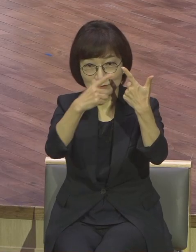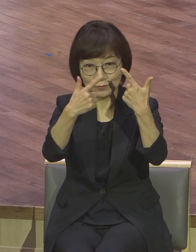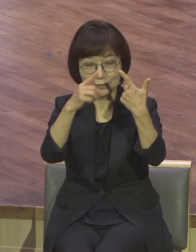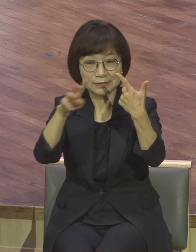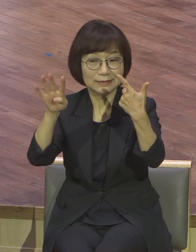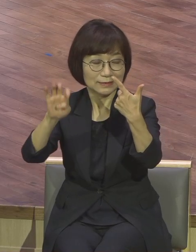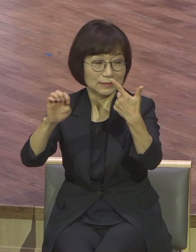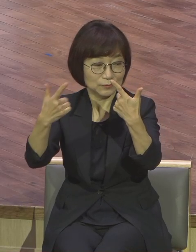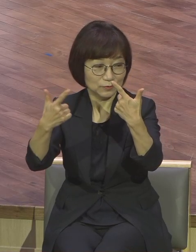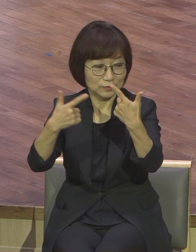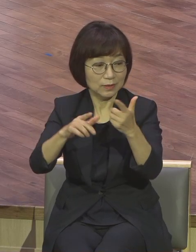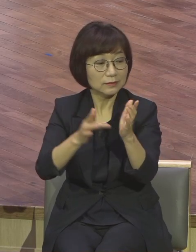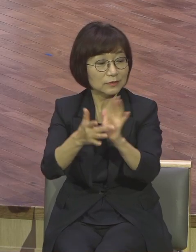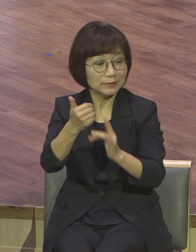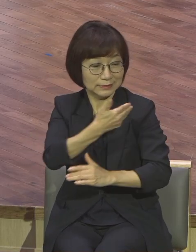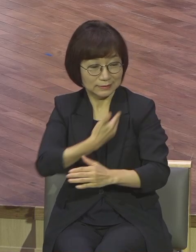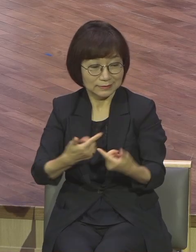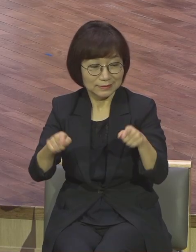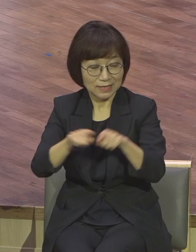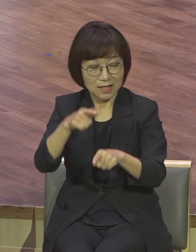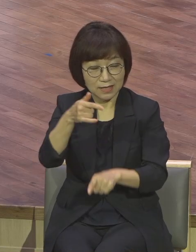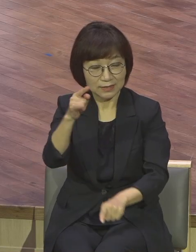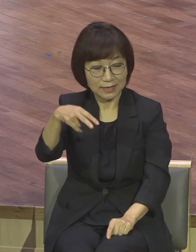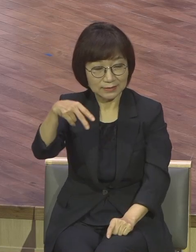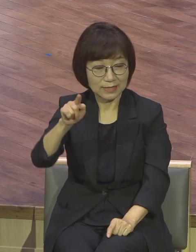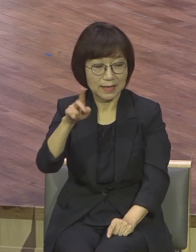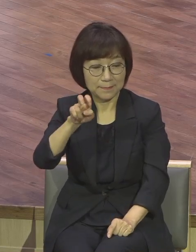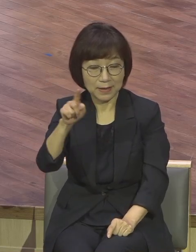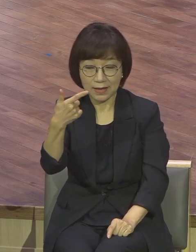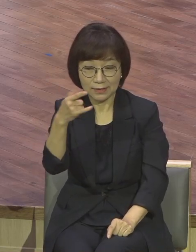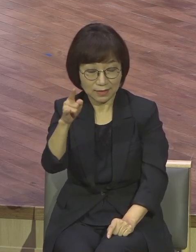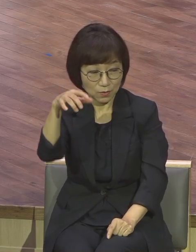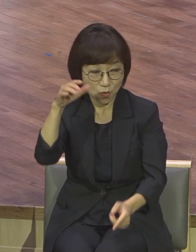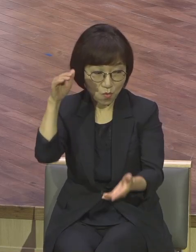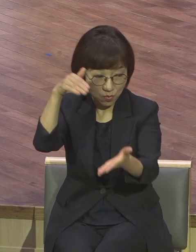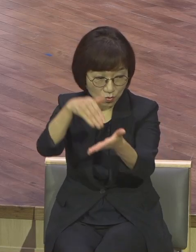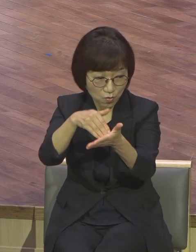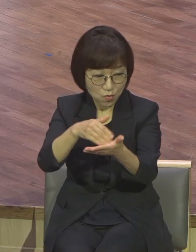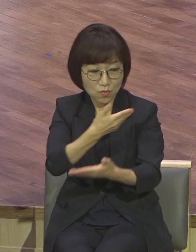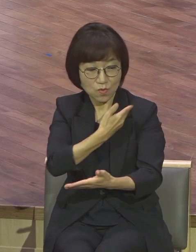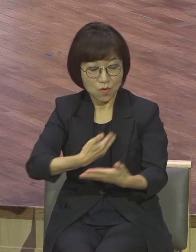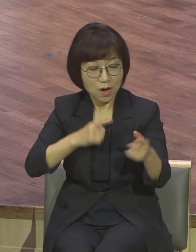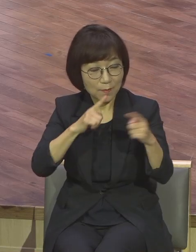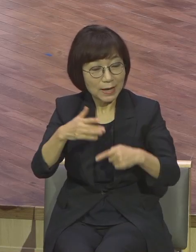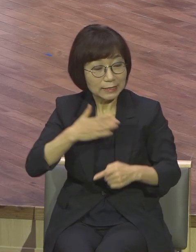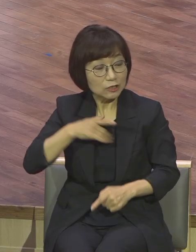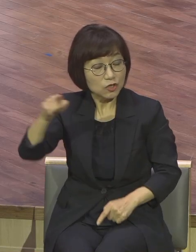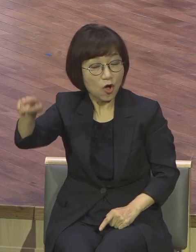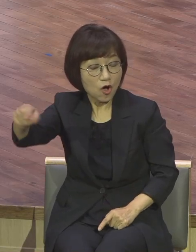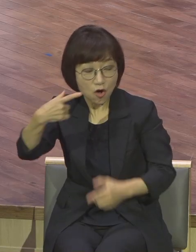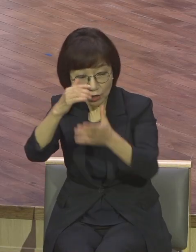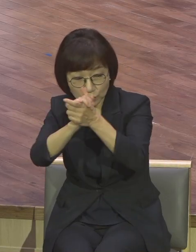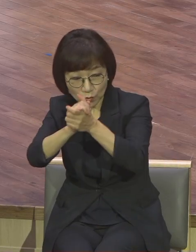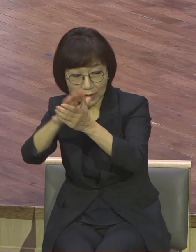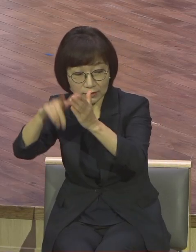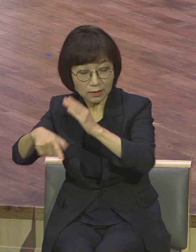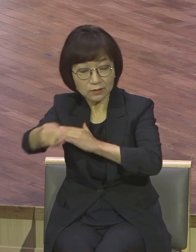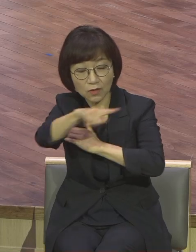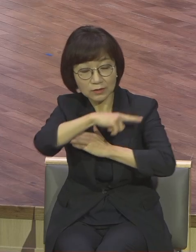예수께서 제자들과 함께 개세만해를 하는 곳에 이르러 제자들에게 이르시되 내가 저기 가서 기도할 동안에 너희는 여기 앉아있으라